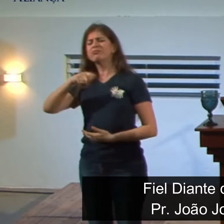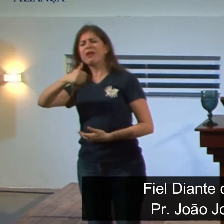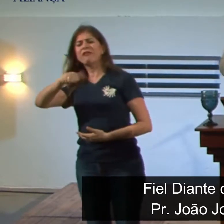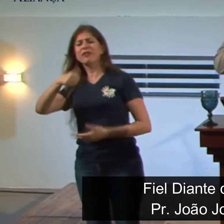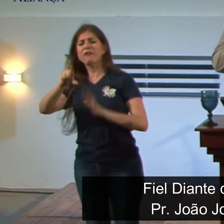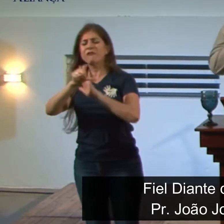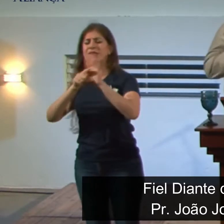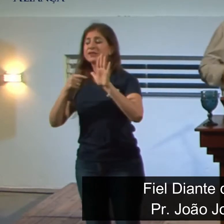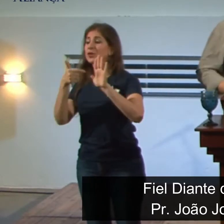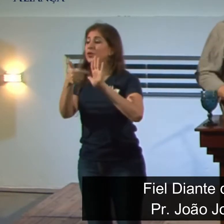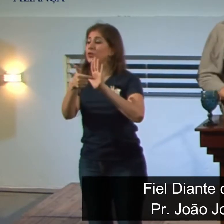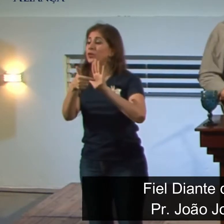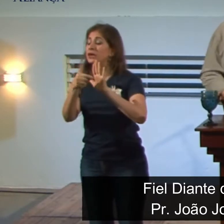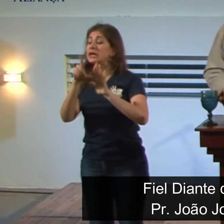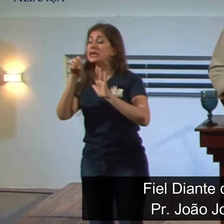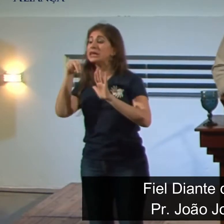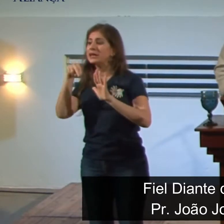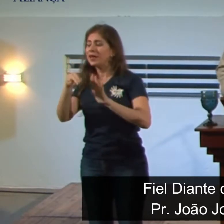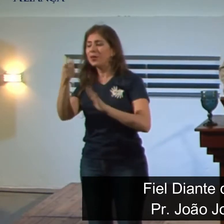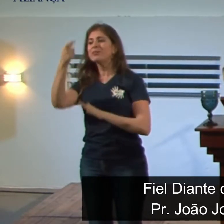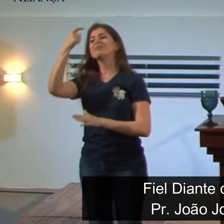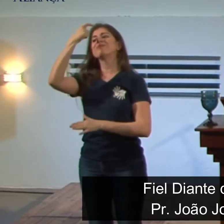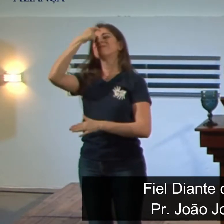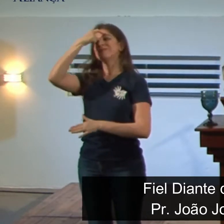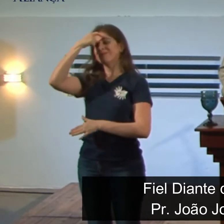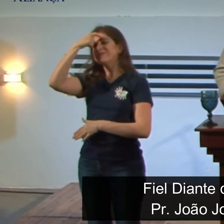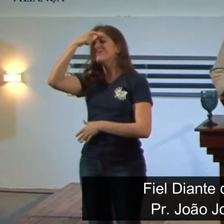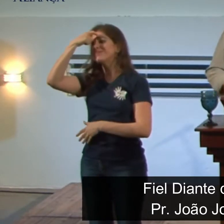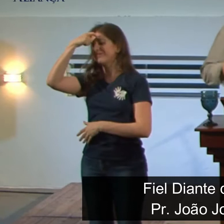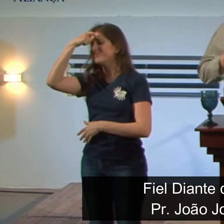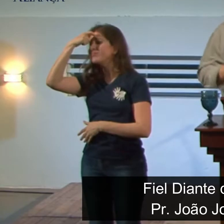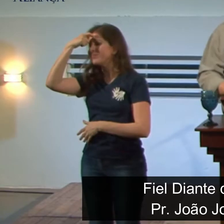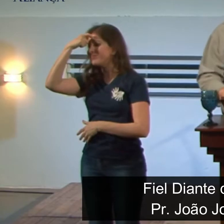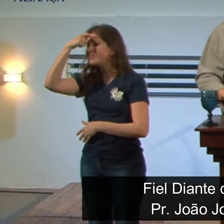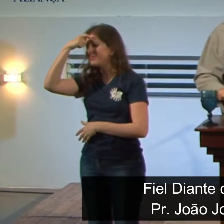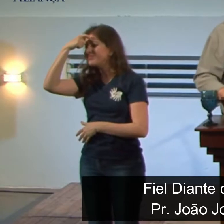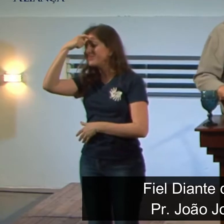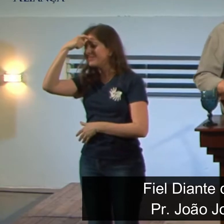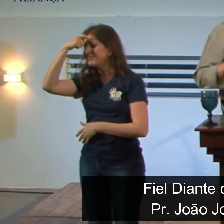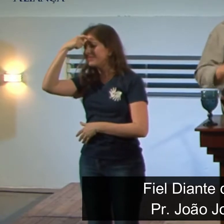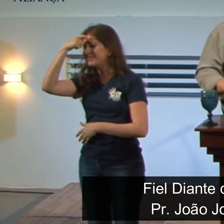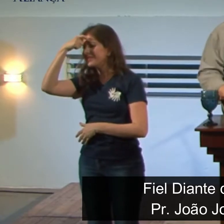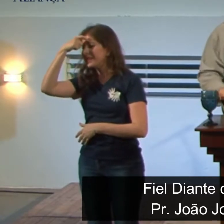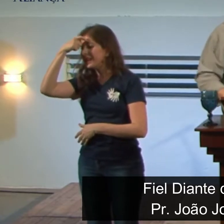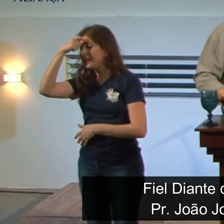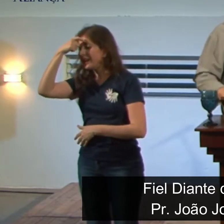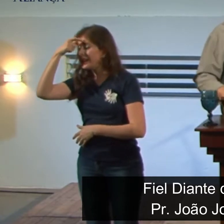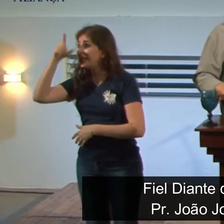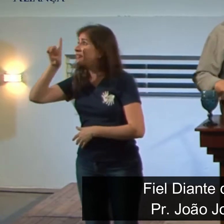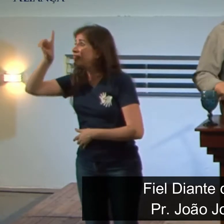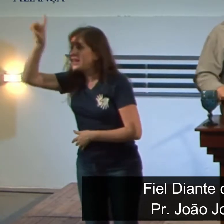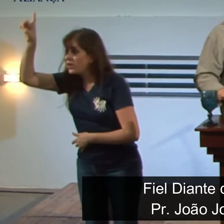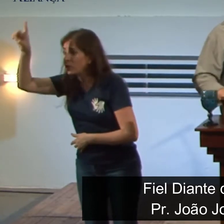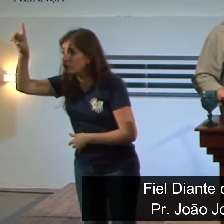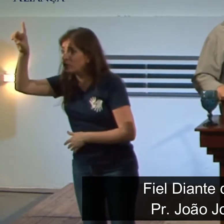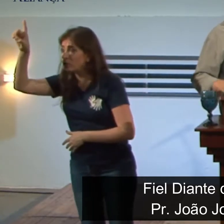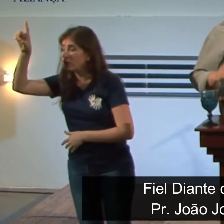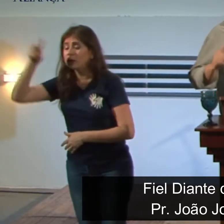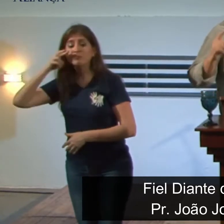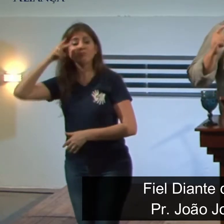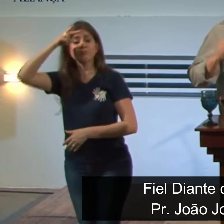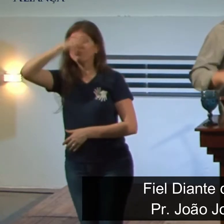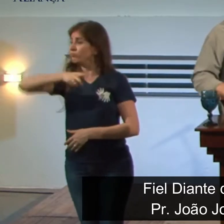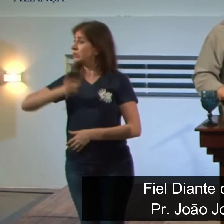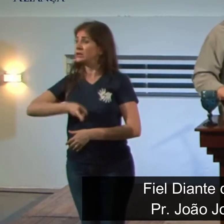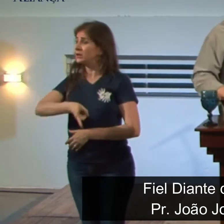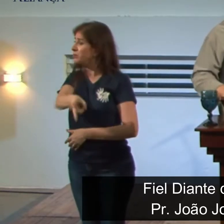versículo 2, que Daniel tem consciência de que esse, de que isso era uma ação de Deus. Quando ele diz